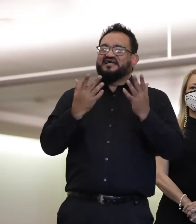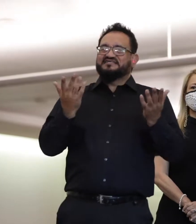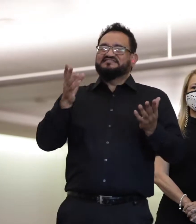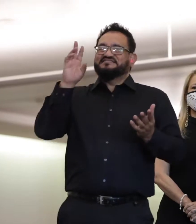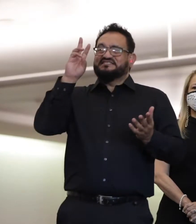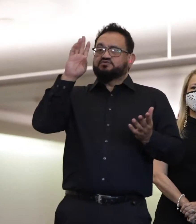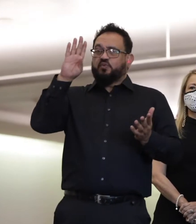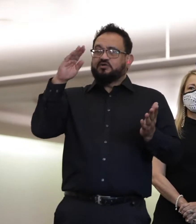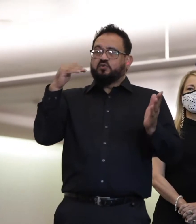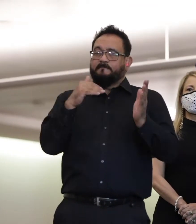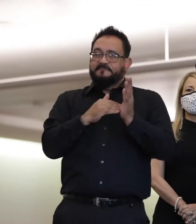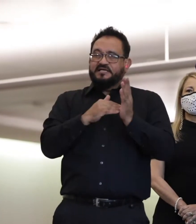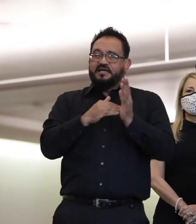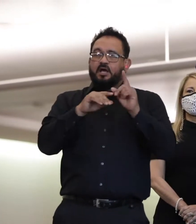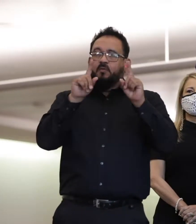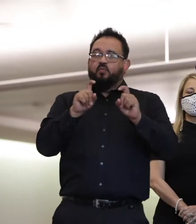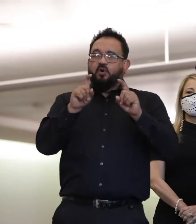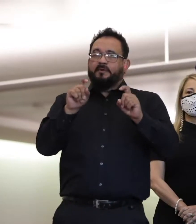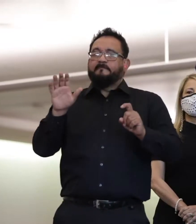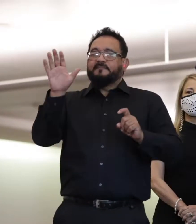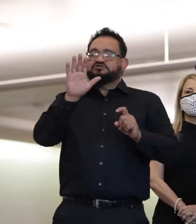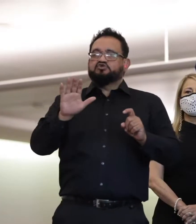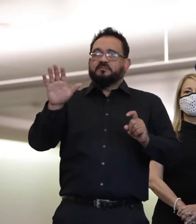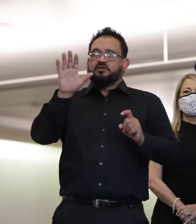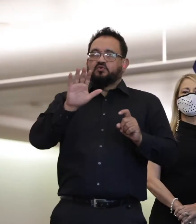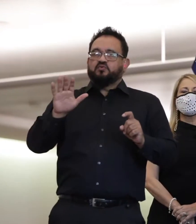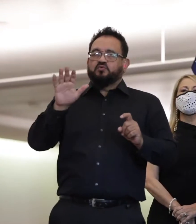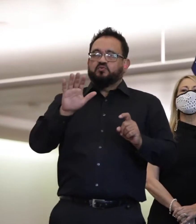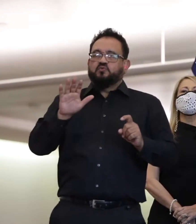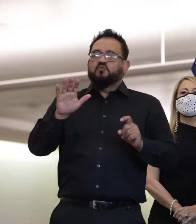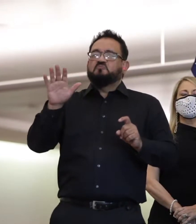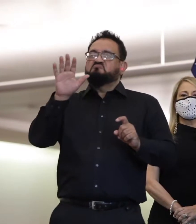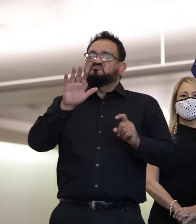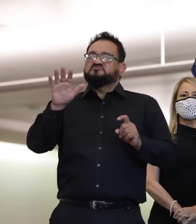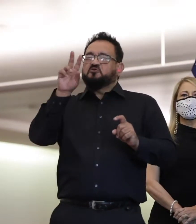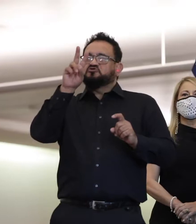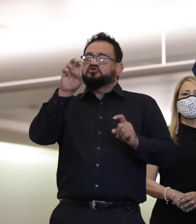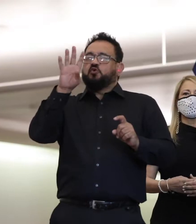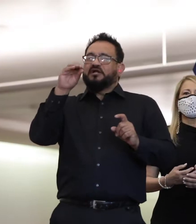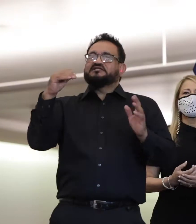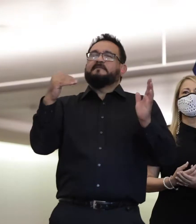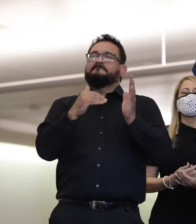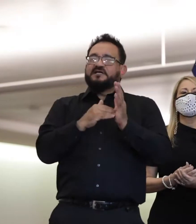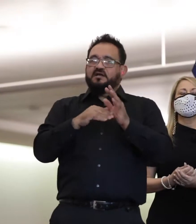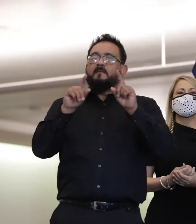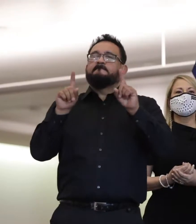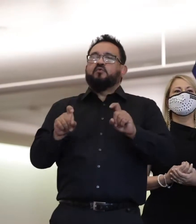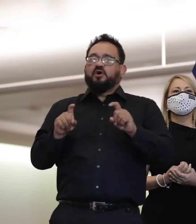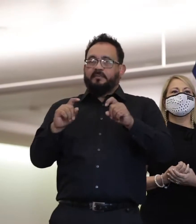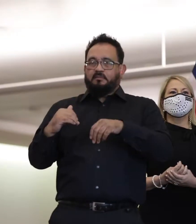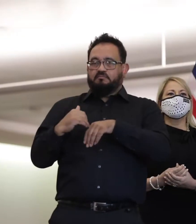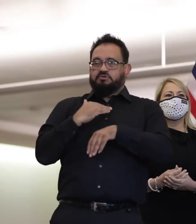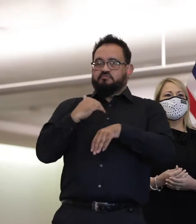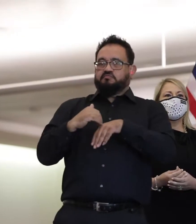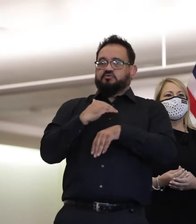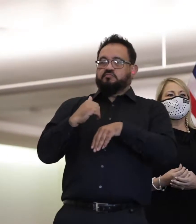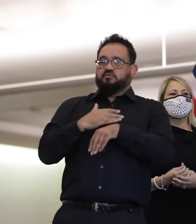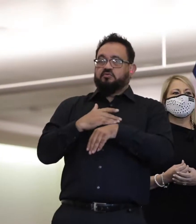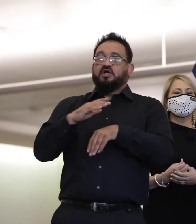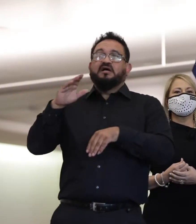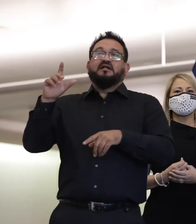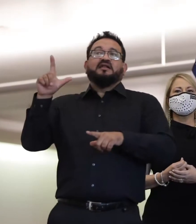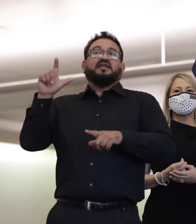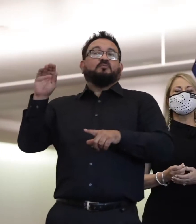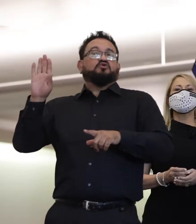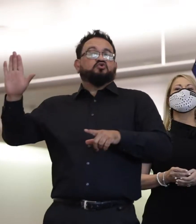mil pruebas un poco más. Y eso estoy hablando únicamente de los laboratorios privados, eso no incluye el Departamento de Salud.